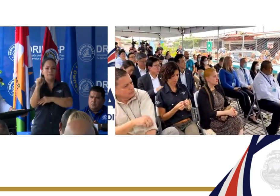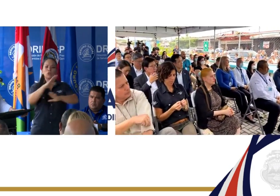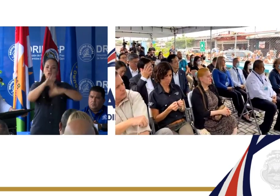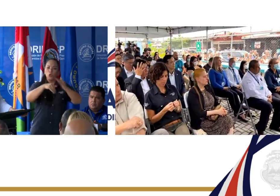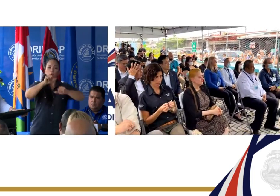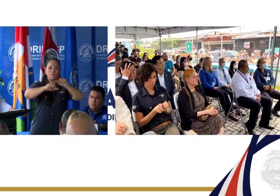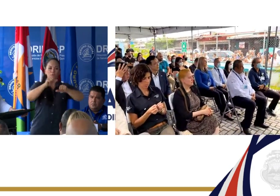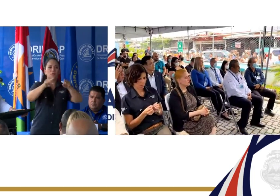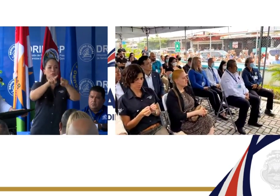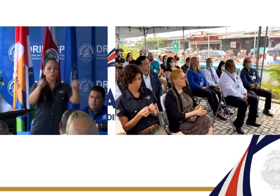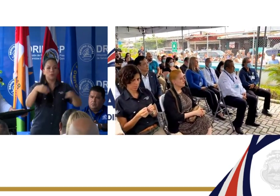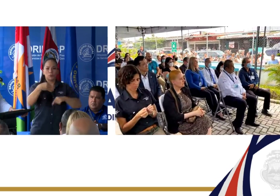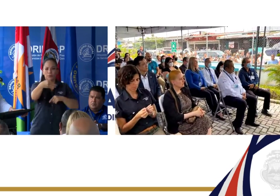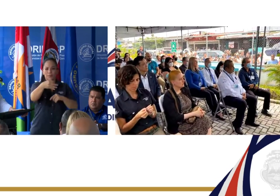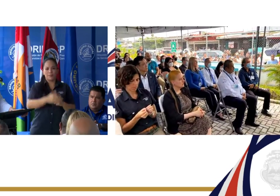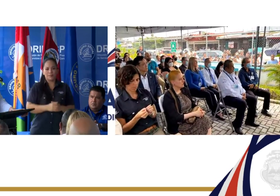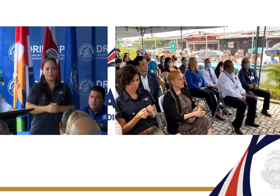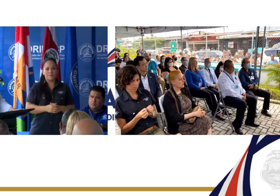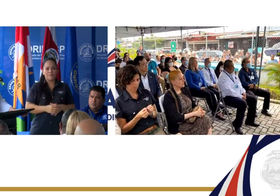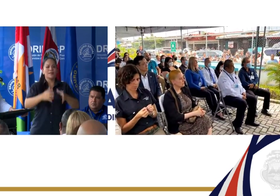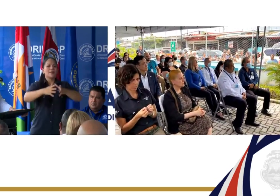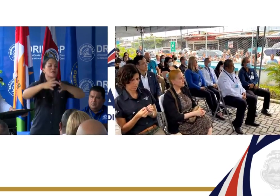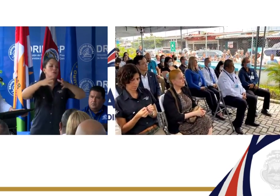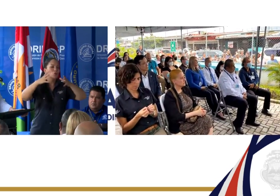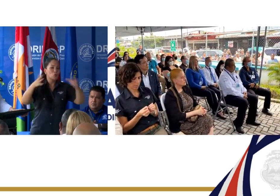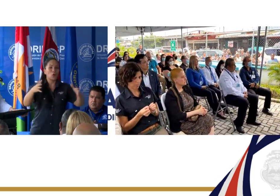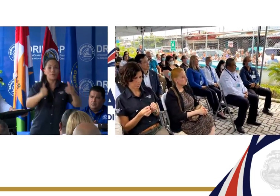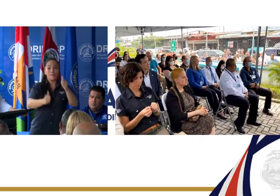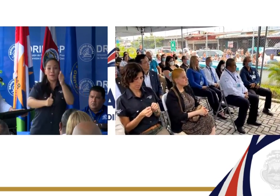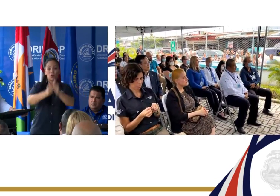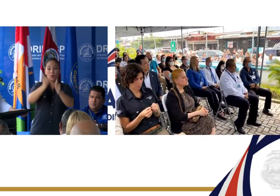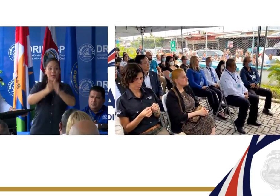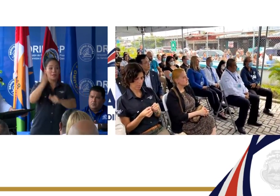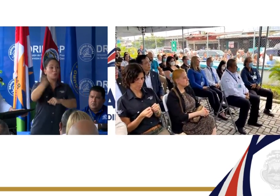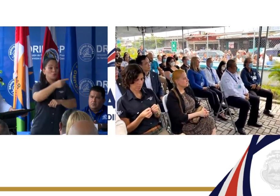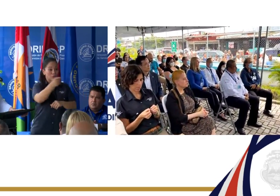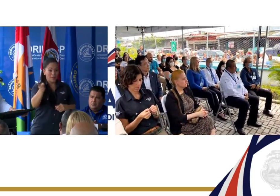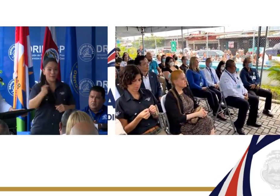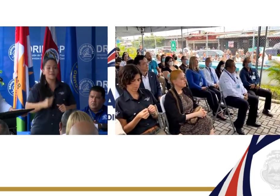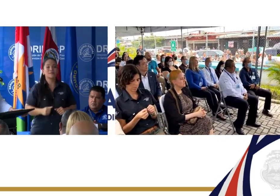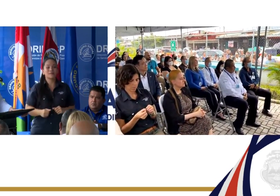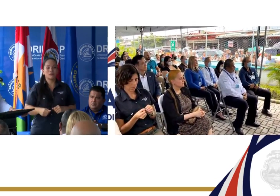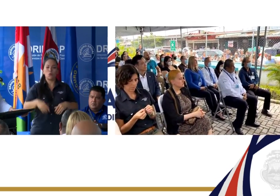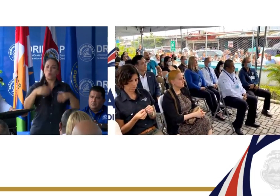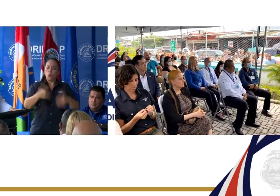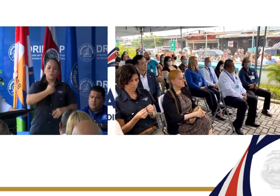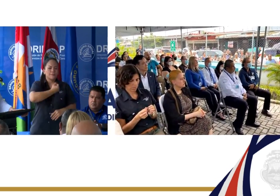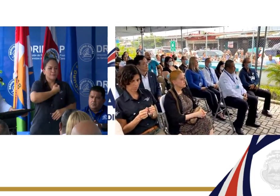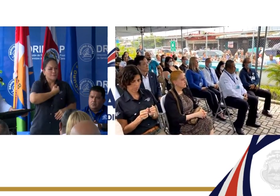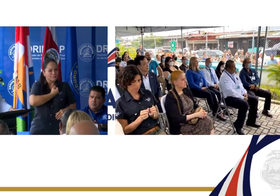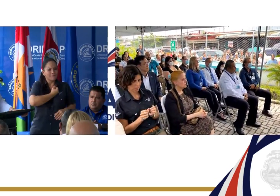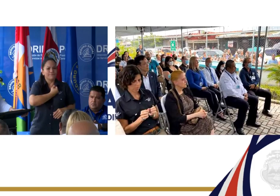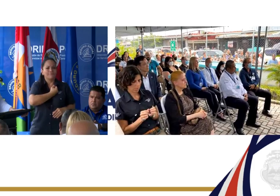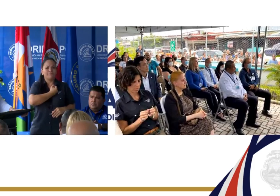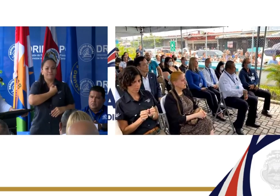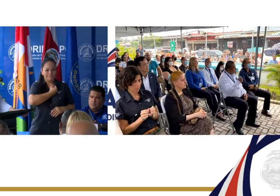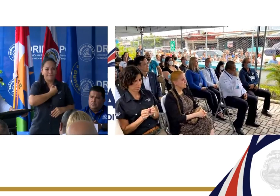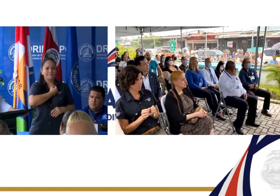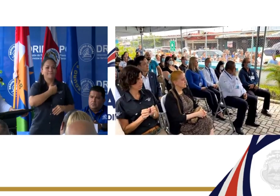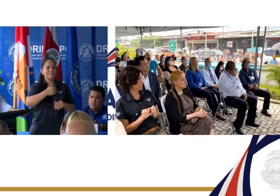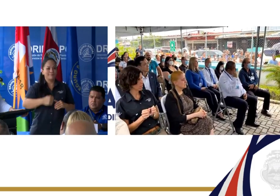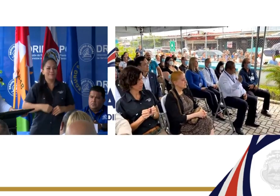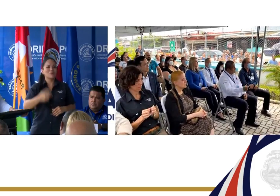el esfuerzo que hacen. La enorme mayoría de ustedes se parten el lomo, como decimos